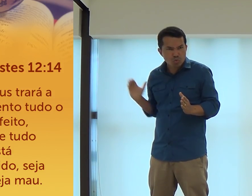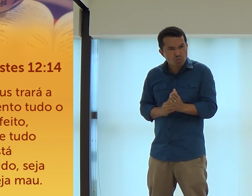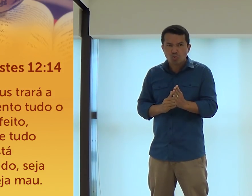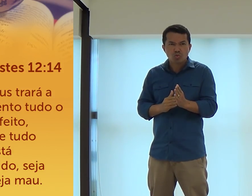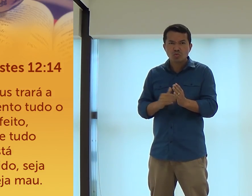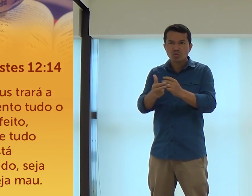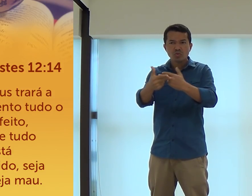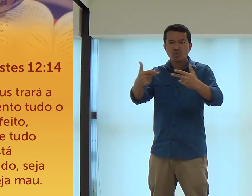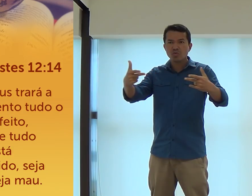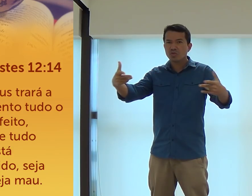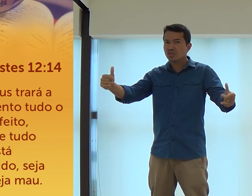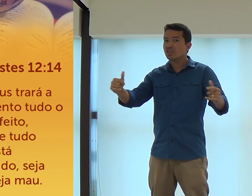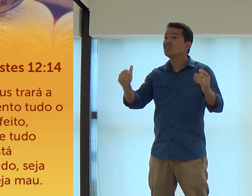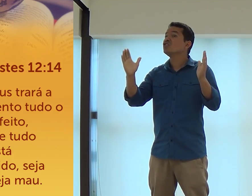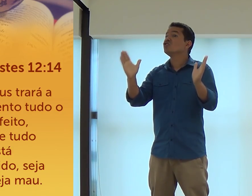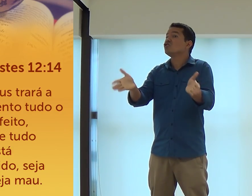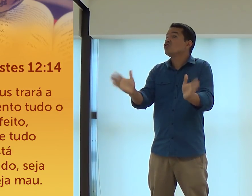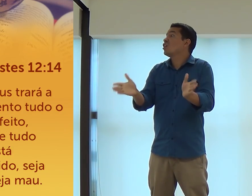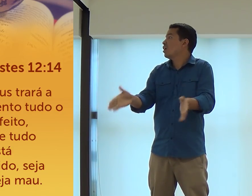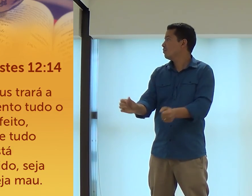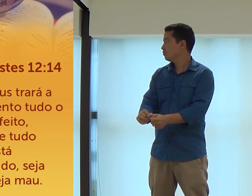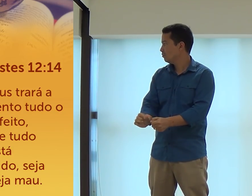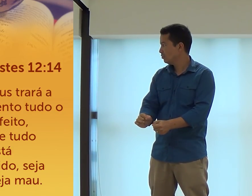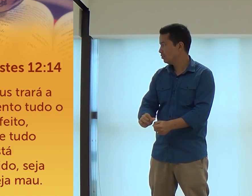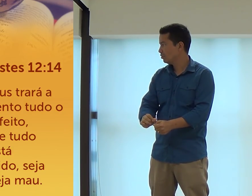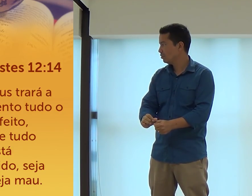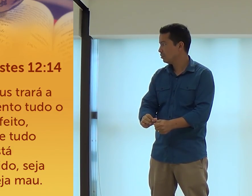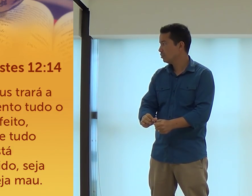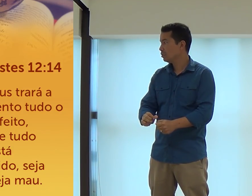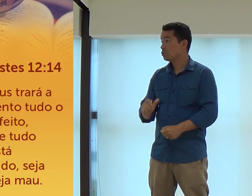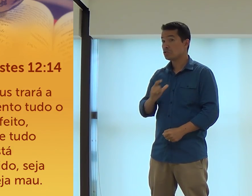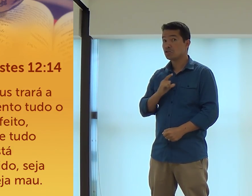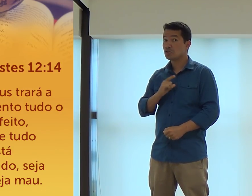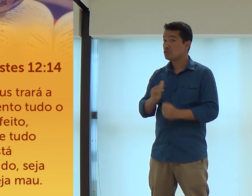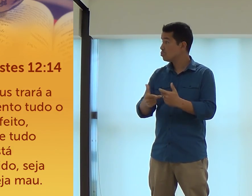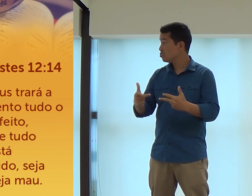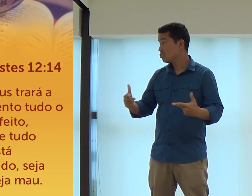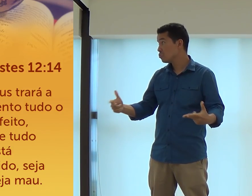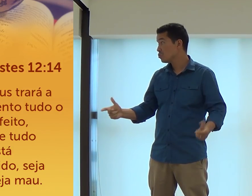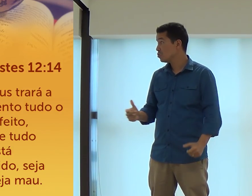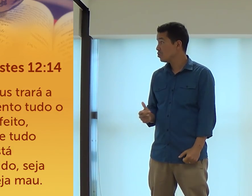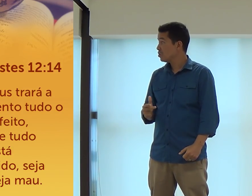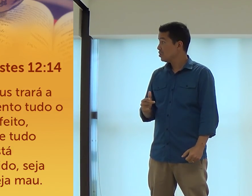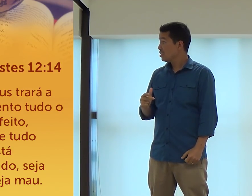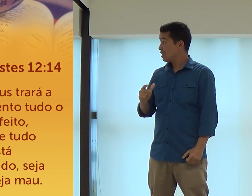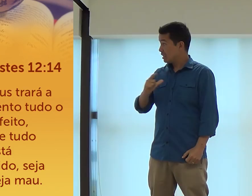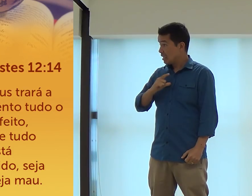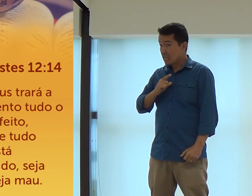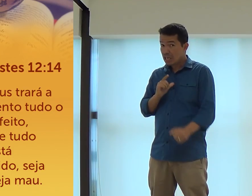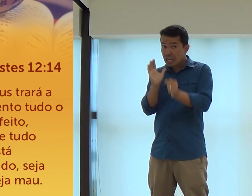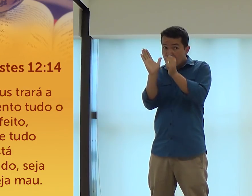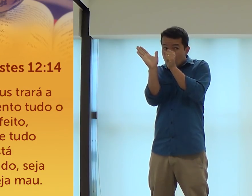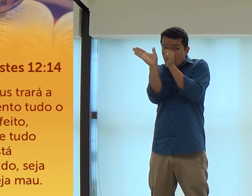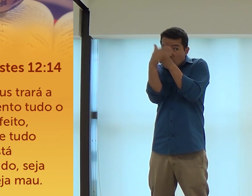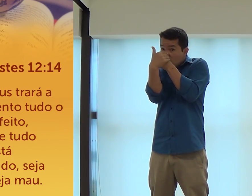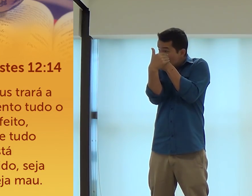tudo o que foi feito, inclusive tudo o que está